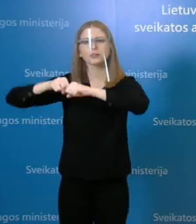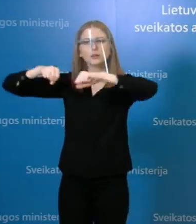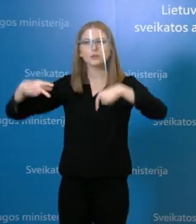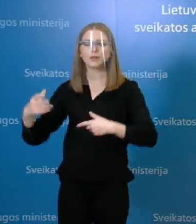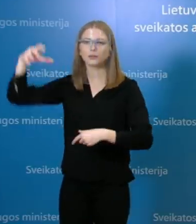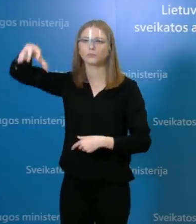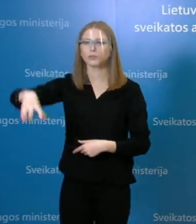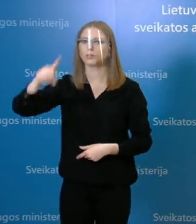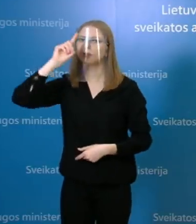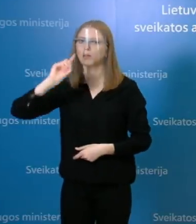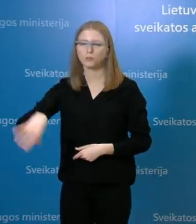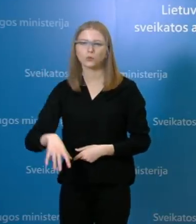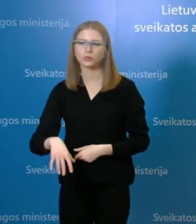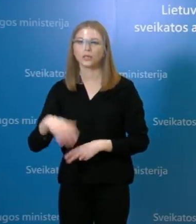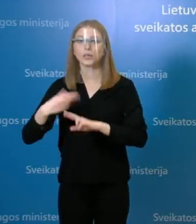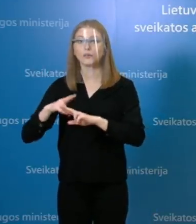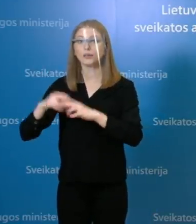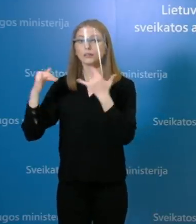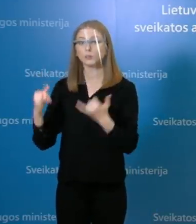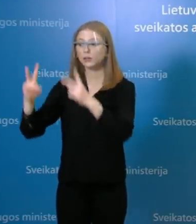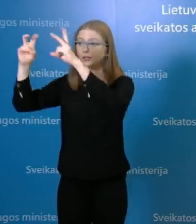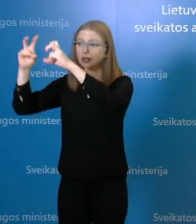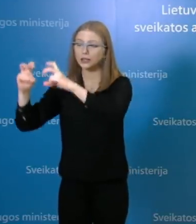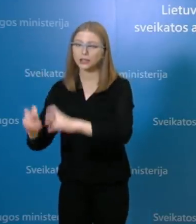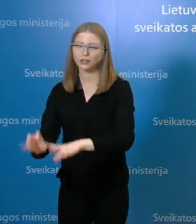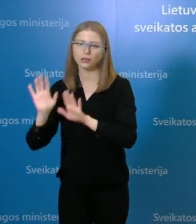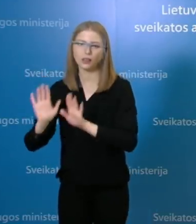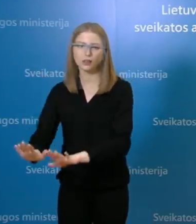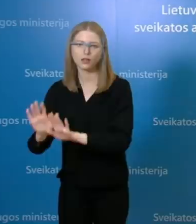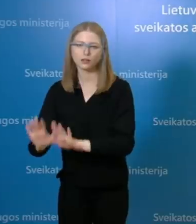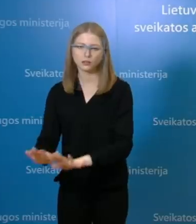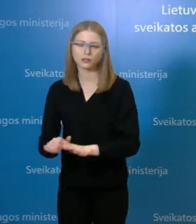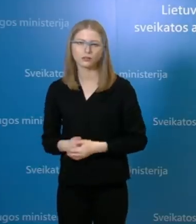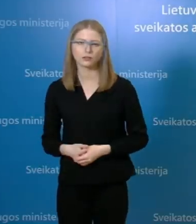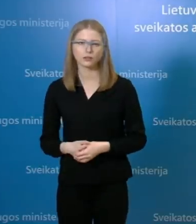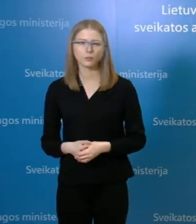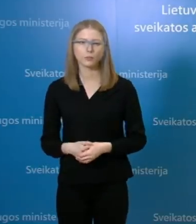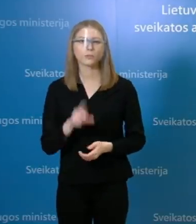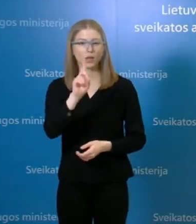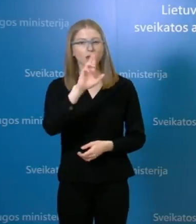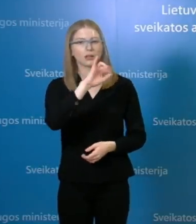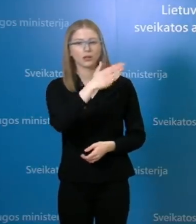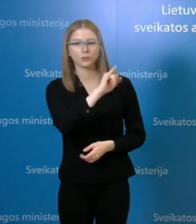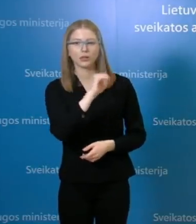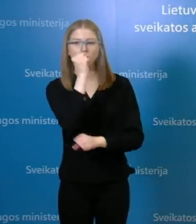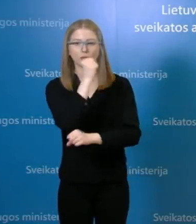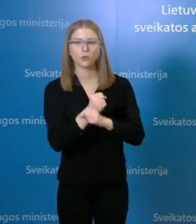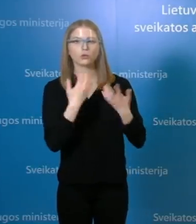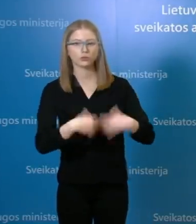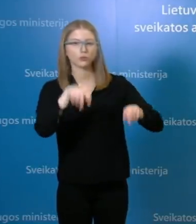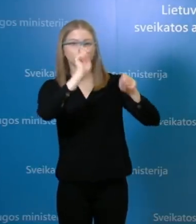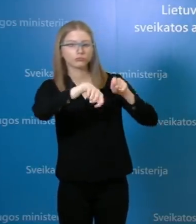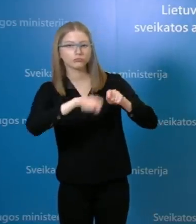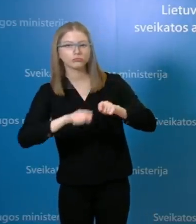šiek tiek užtrunka iš tyrimas pergalės namo gyventojų. Na ir taip pat, aišku, yra tyrimi ir Rimi darbuotojai, tačiau dar šis asmo nėra